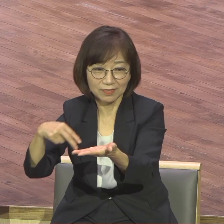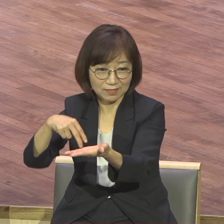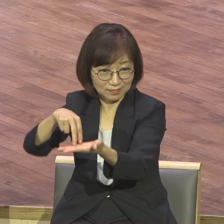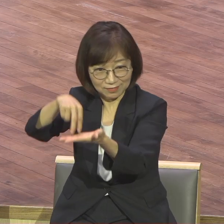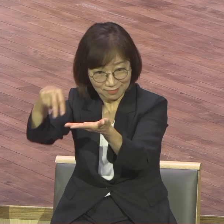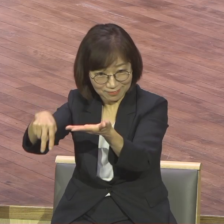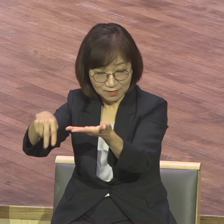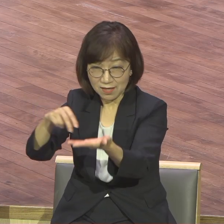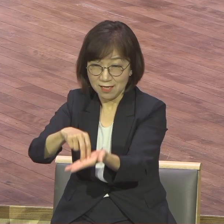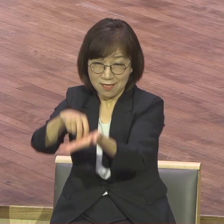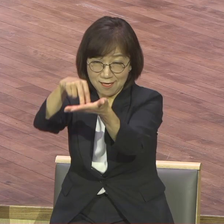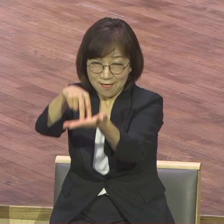입수하죠.